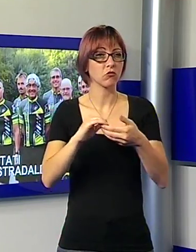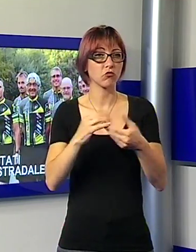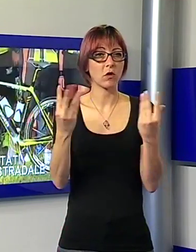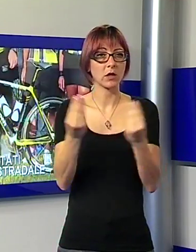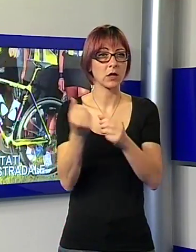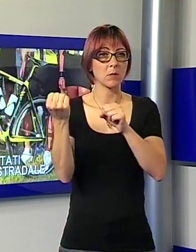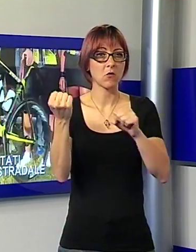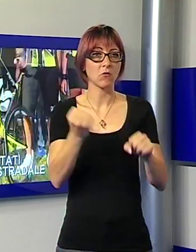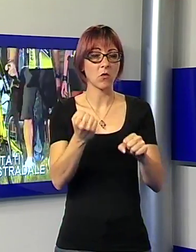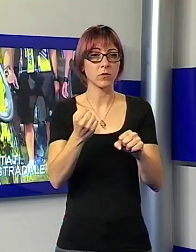dedicata a Elisa Pezzini.